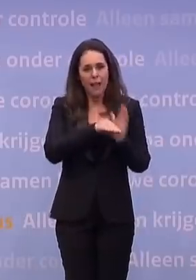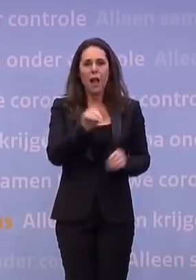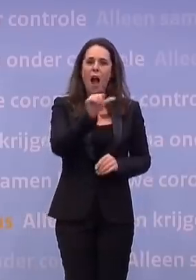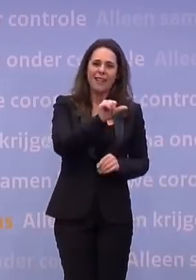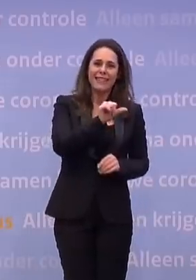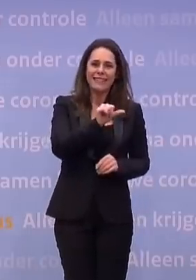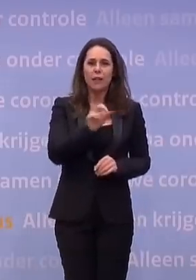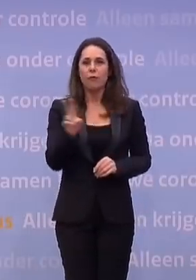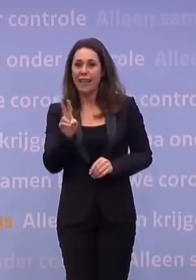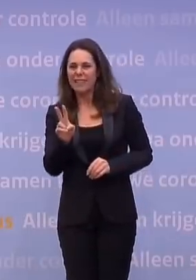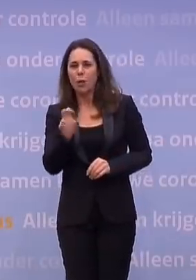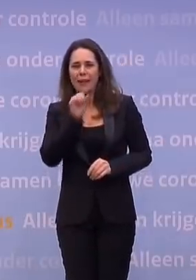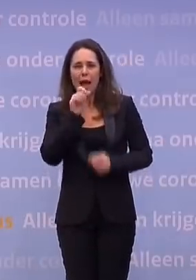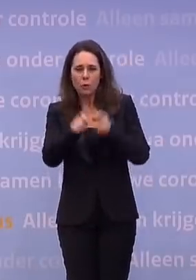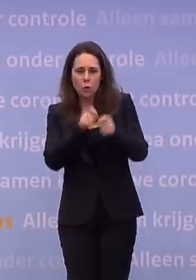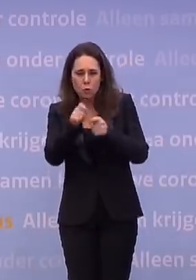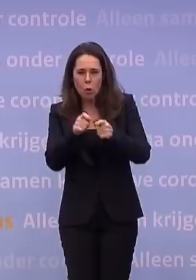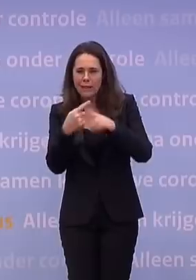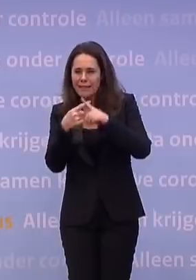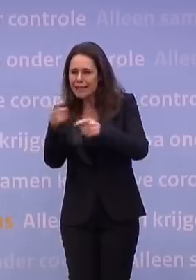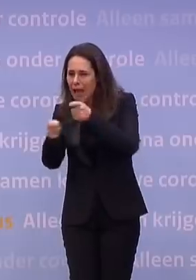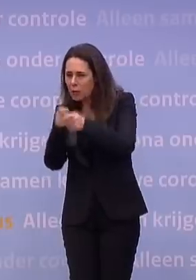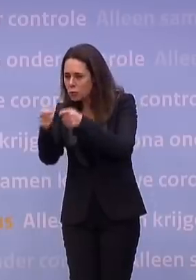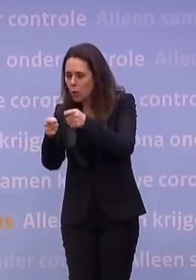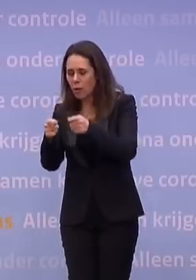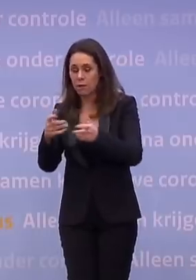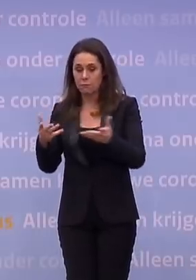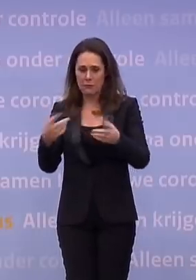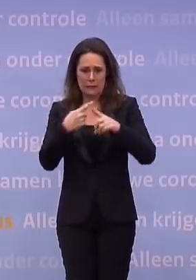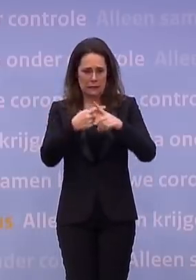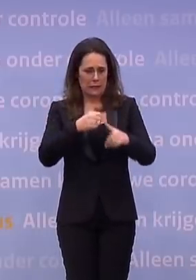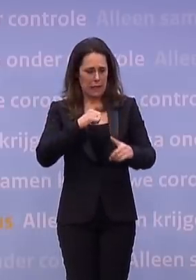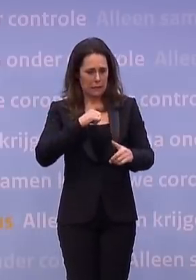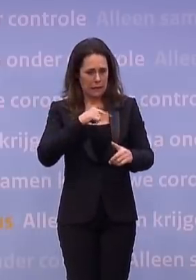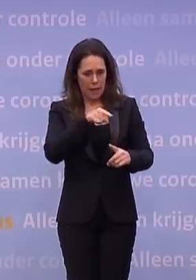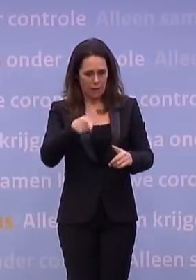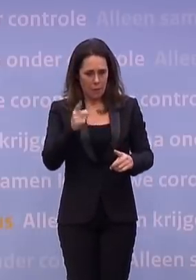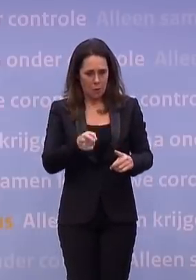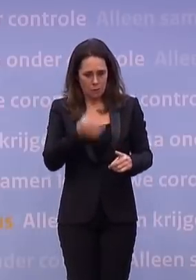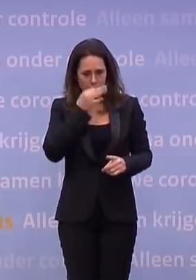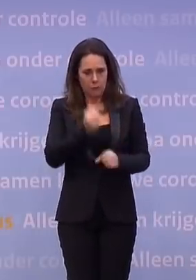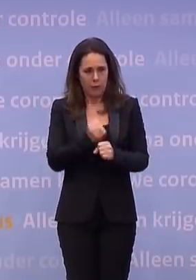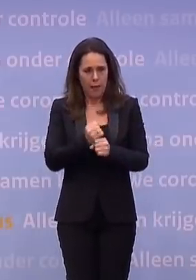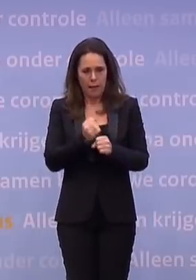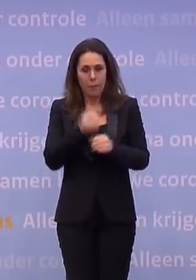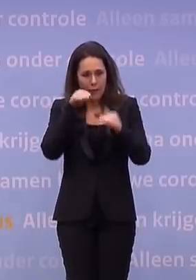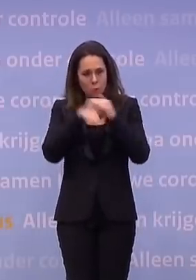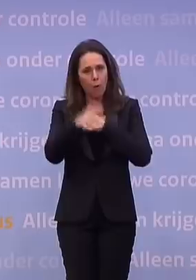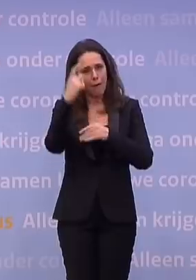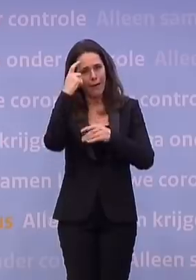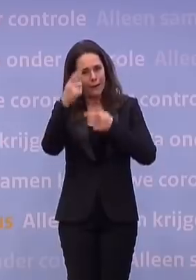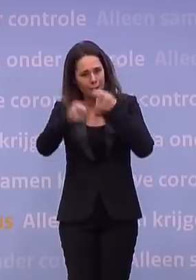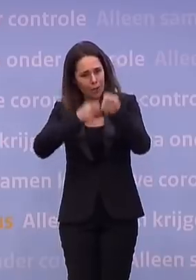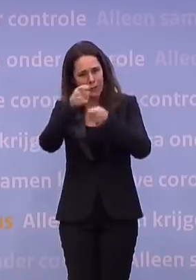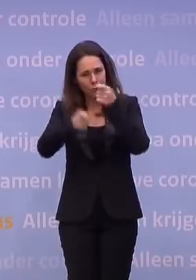gemaakt, in de oudere zorg bijvoorbeeld, ziekenhuiszorg. Er zijn het meer de ziekenhuizen zelf die dit type afspraken maken, maar toegang tot geestelijke verzorging moet in beginsel